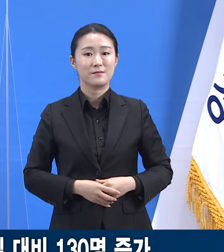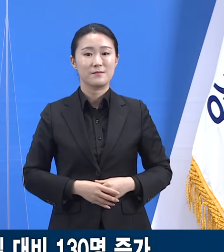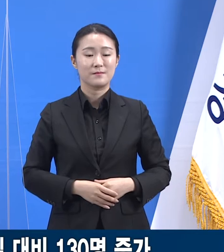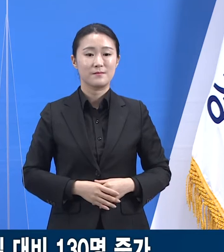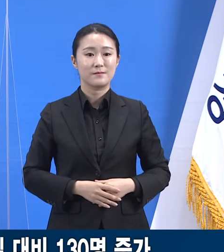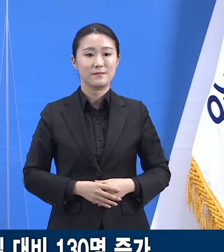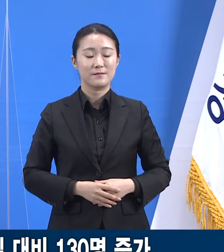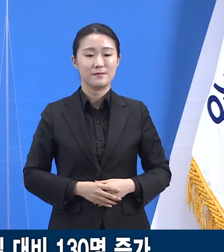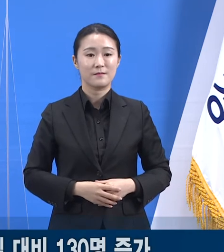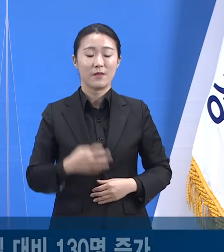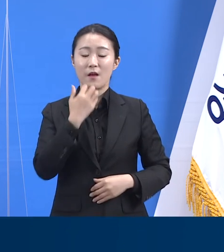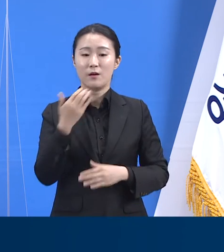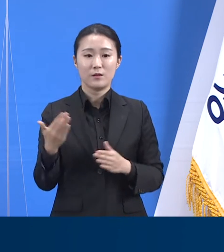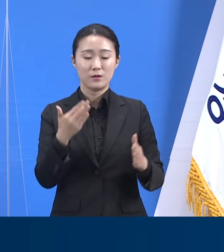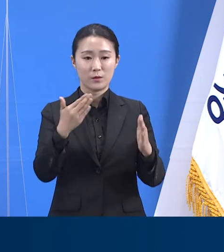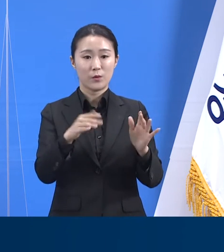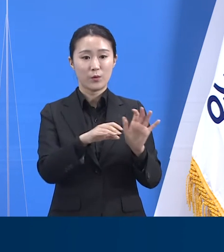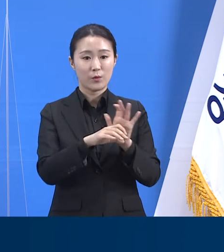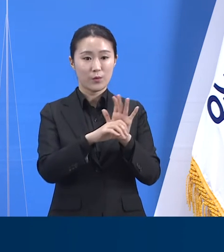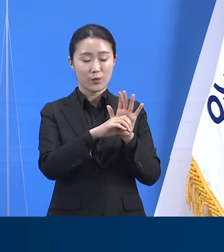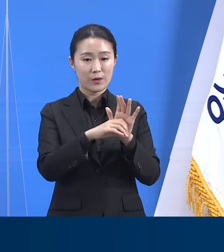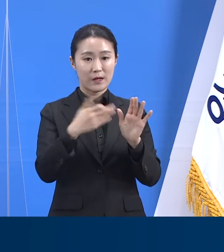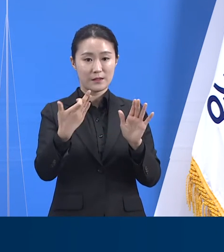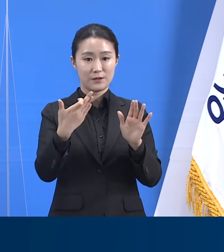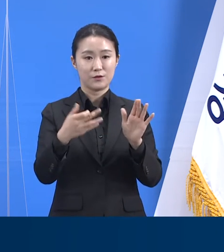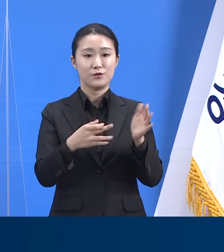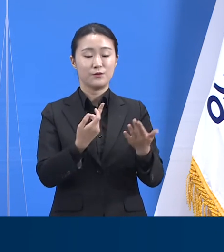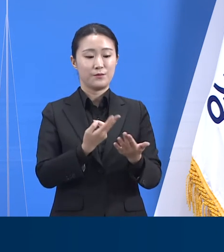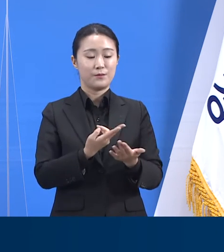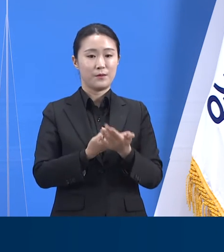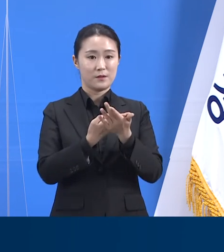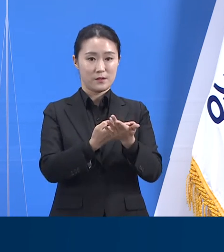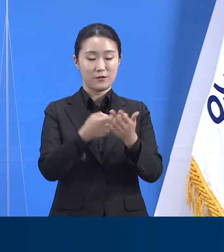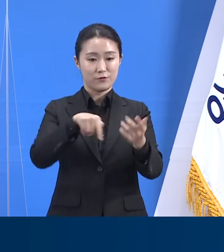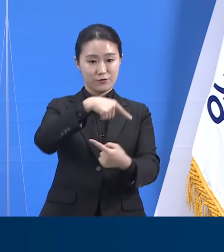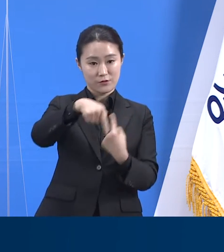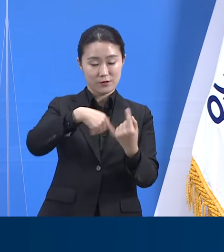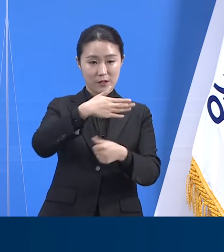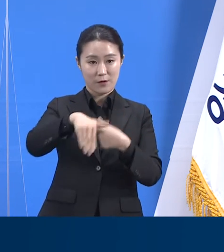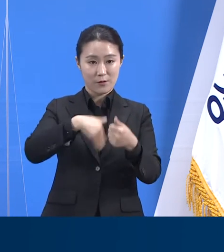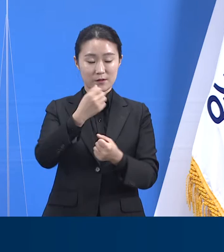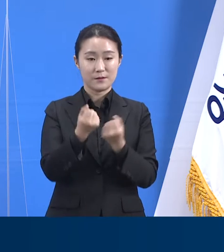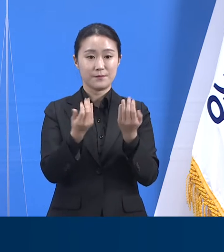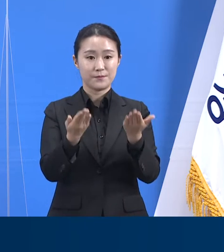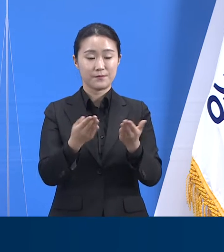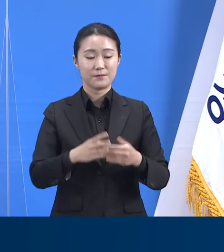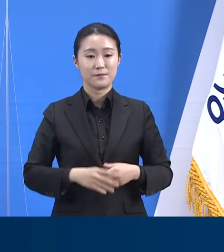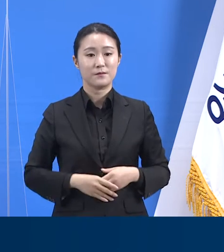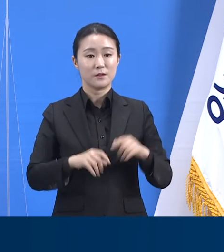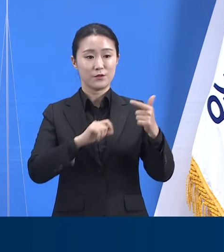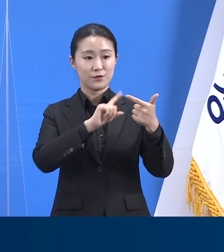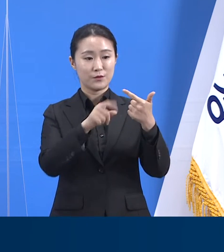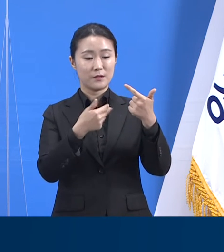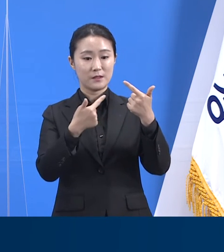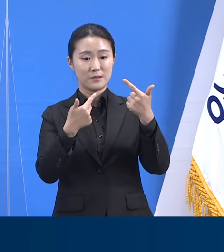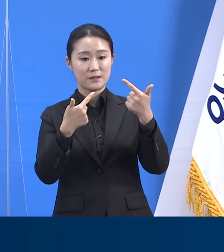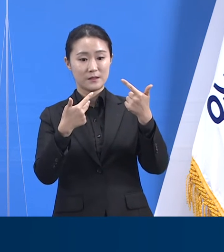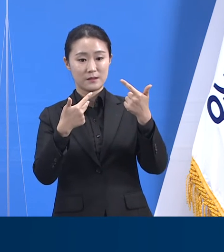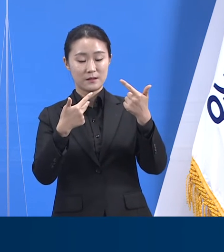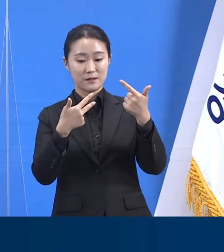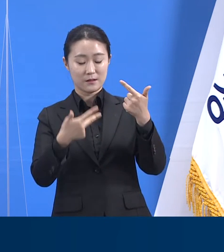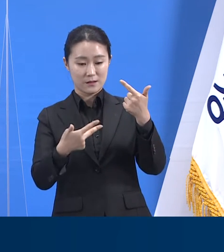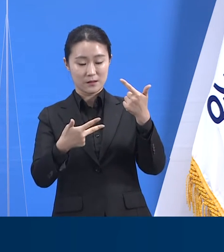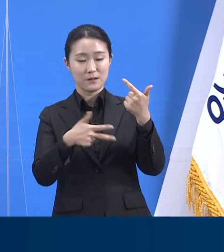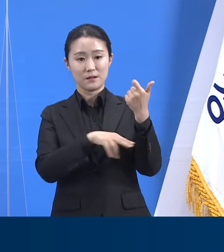경기도 코로나19 병상 운용 현황에 대해 말씀드립니다. 6월 7일 20시 기준 일반과 중증환자